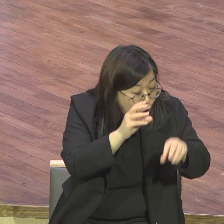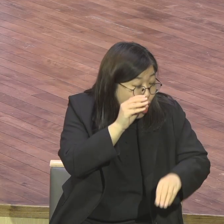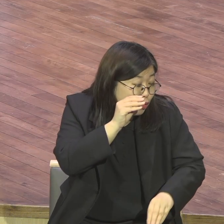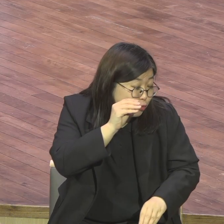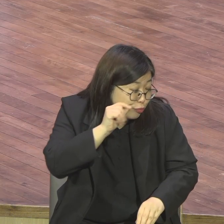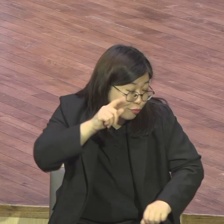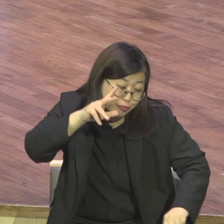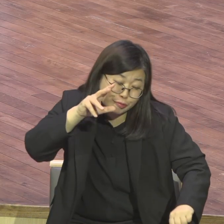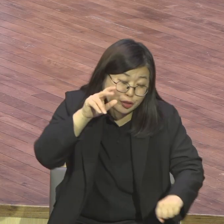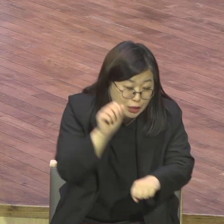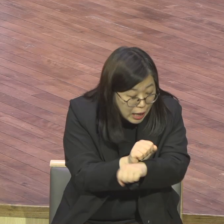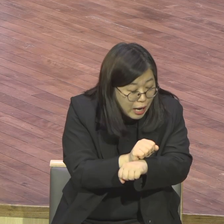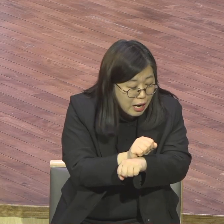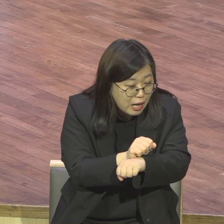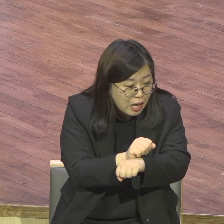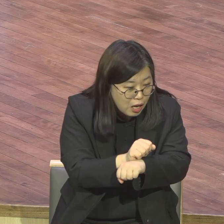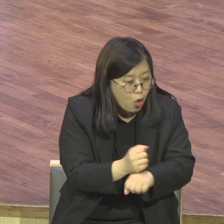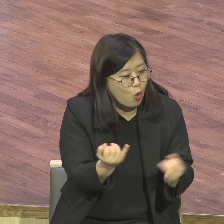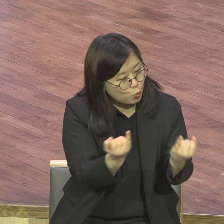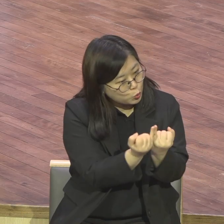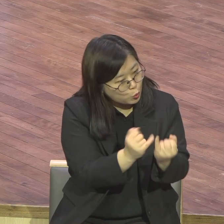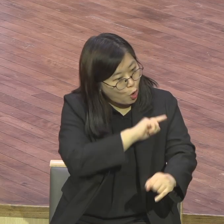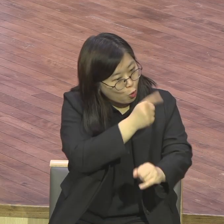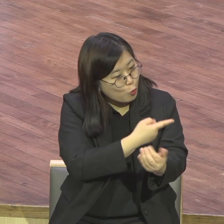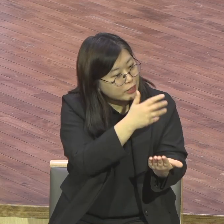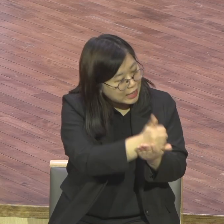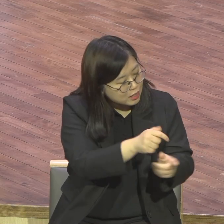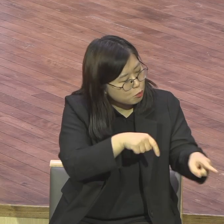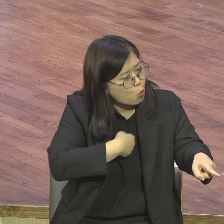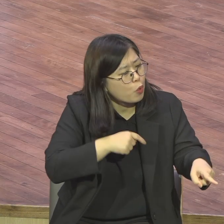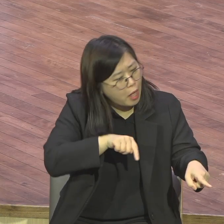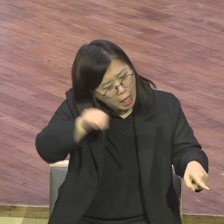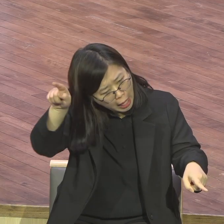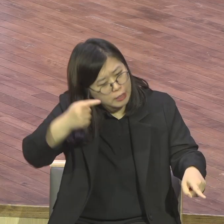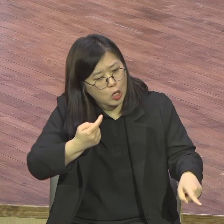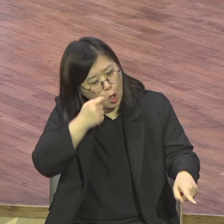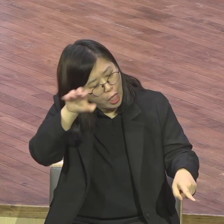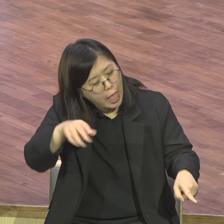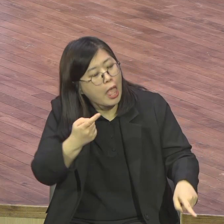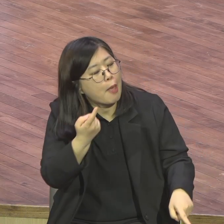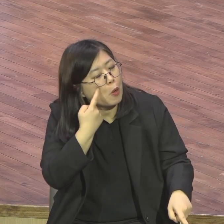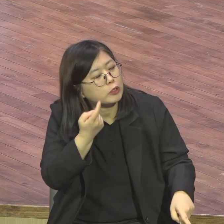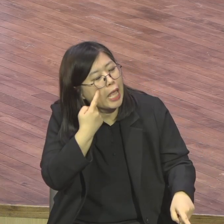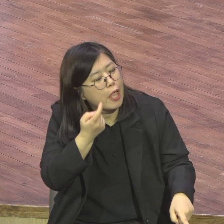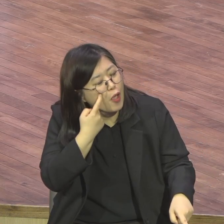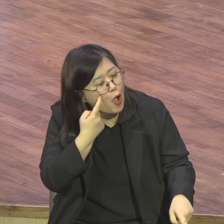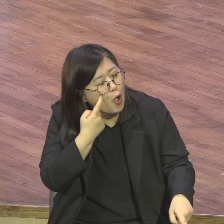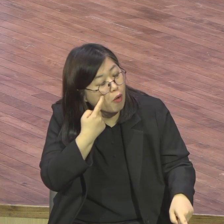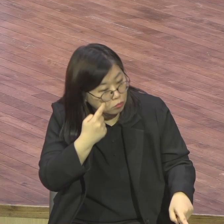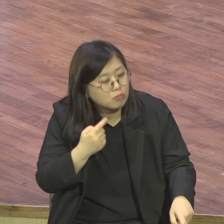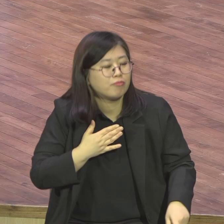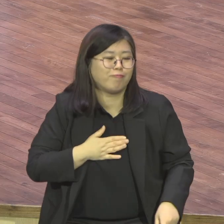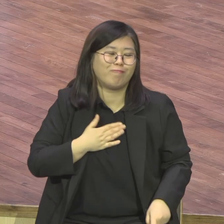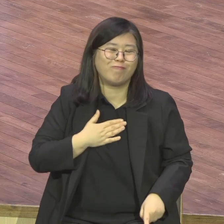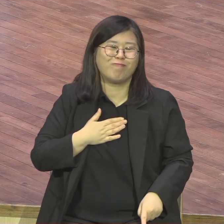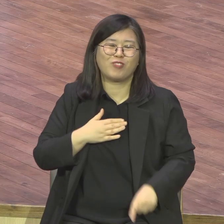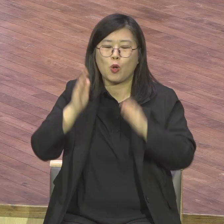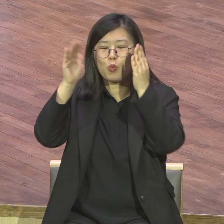행패 환경 안 보고 하라 아멘 적시로 적시 적시 현장 전도 제자예요 적시로